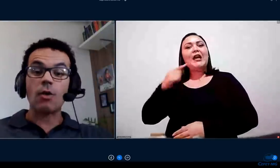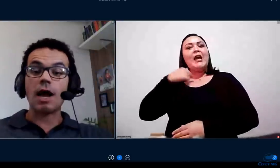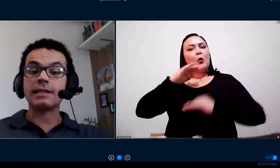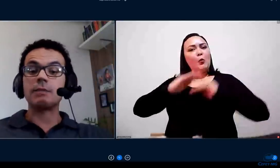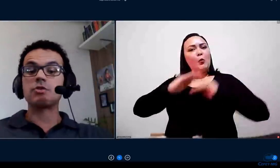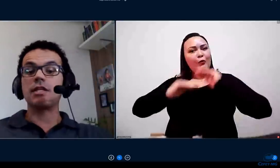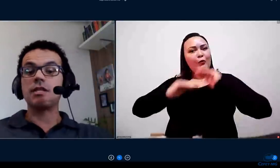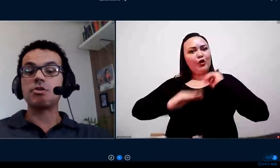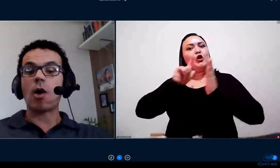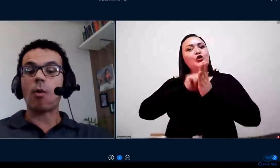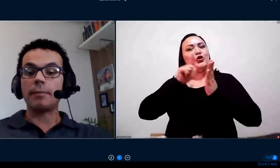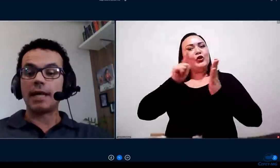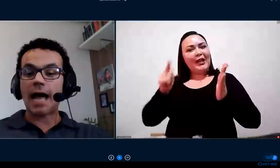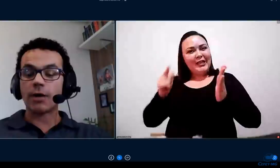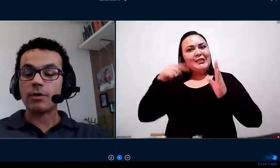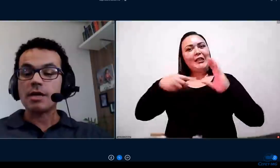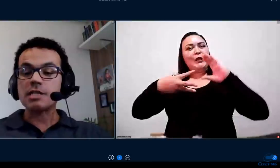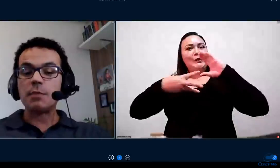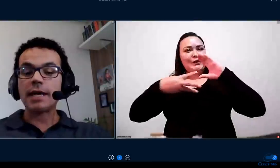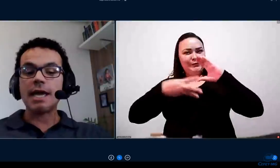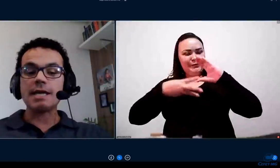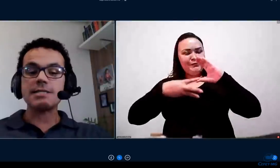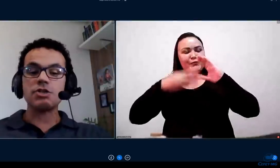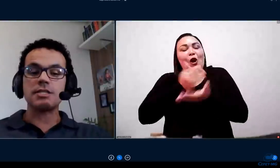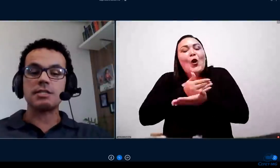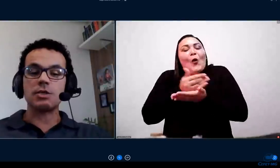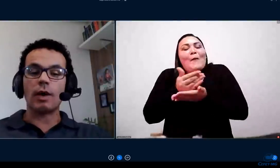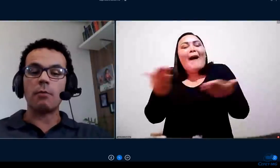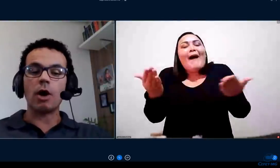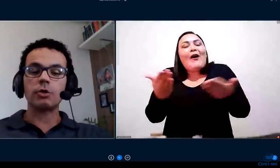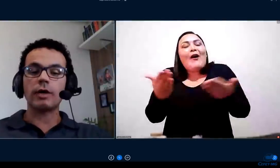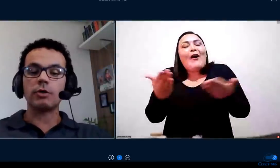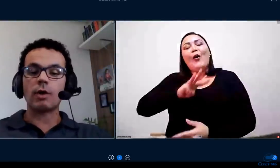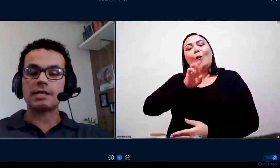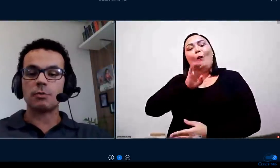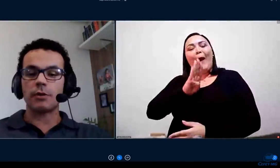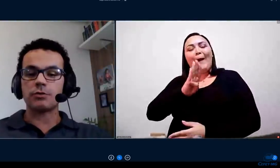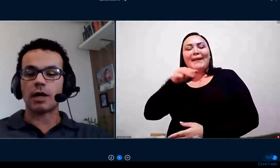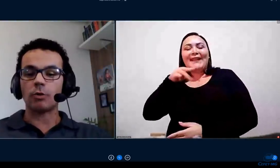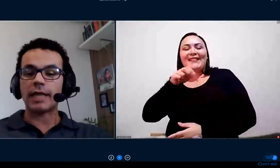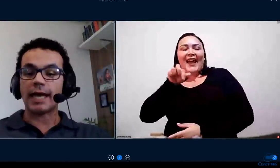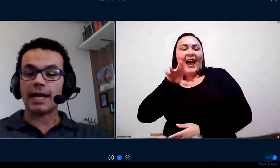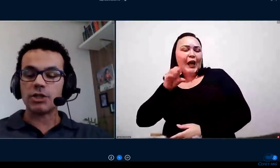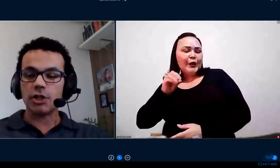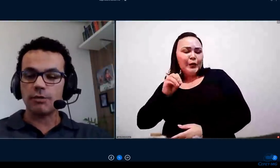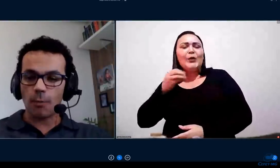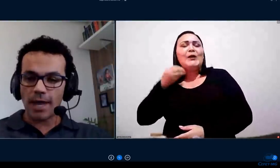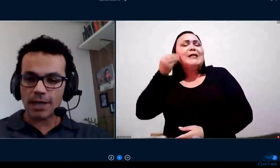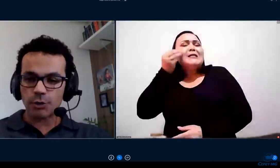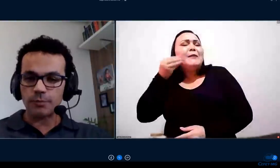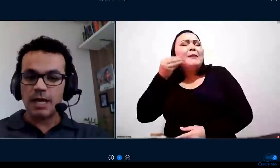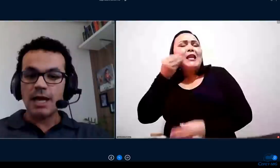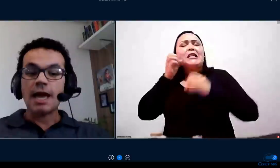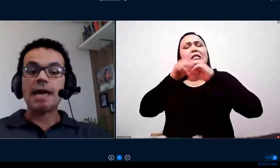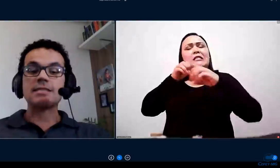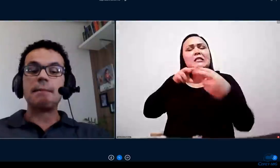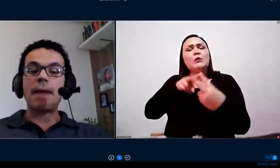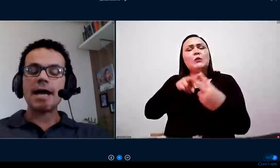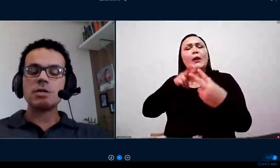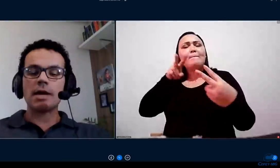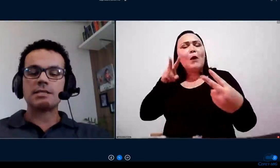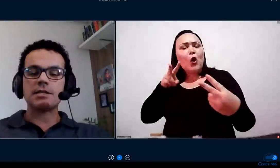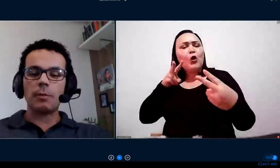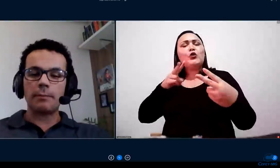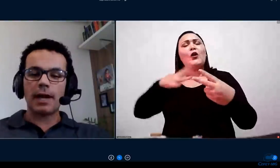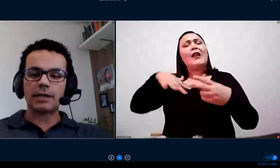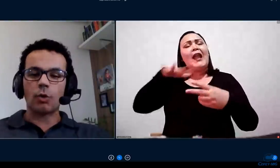partir de agora, damos início ao webinário Experiências de Ensino Remoto na Educação Profissional Técnica de Nível Médio. Esta é